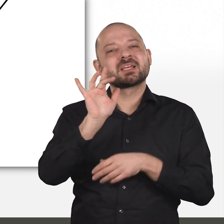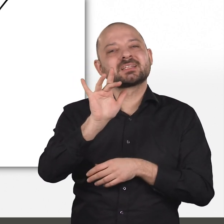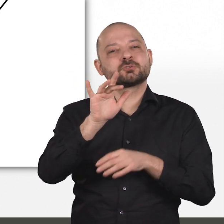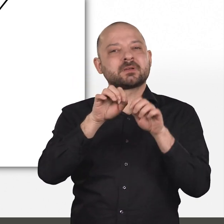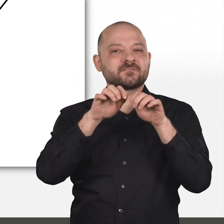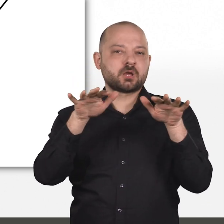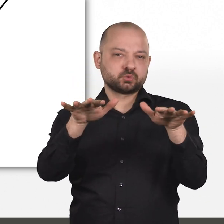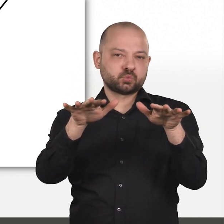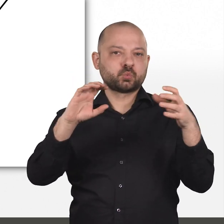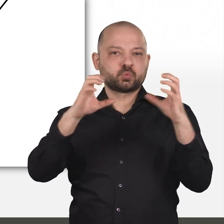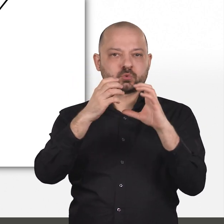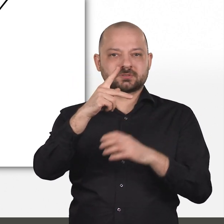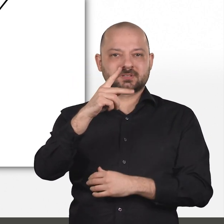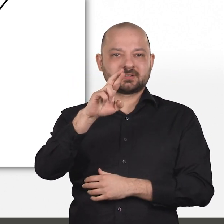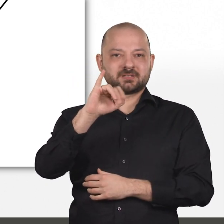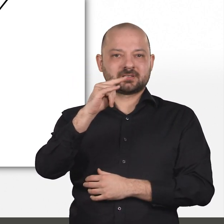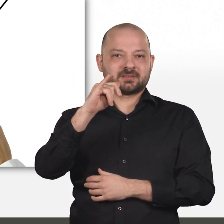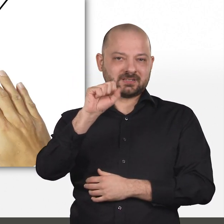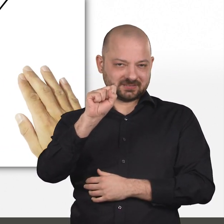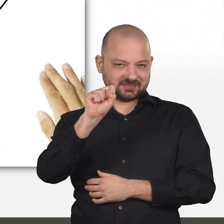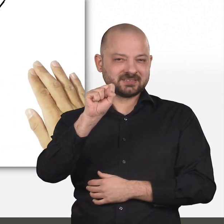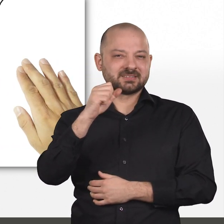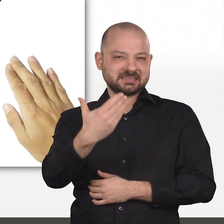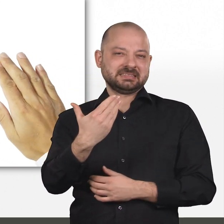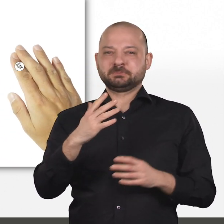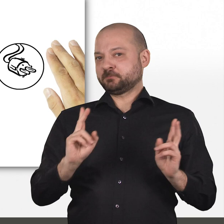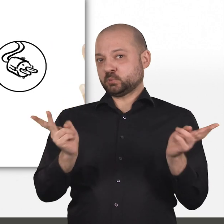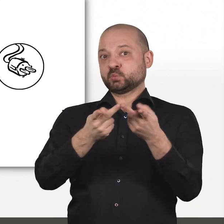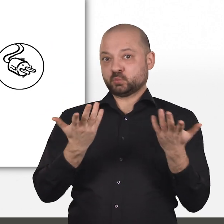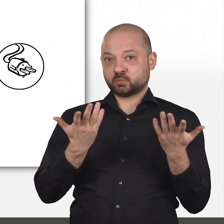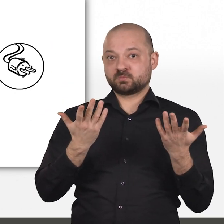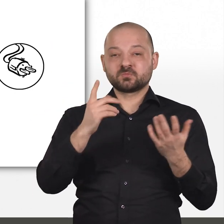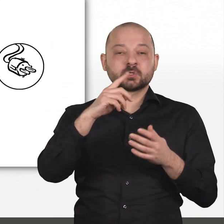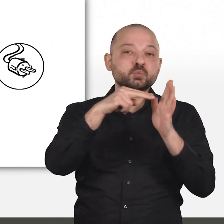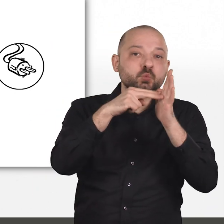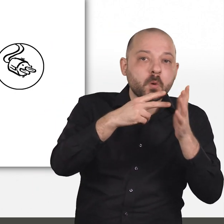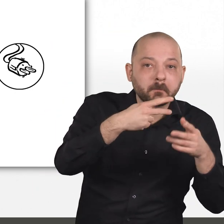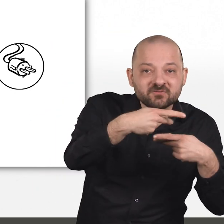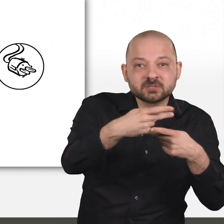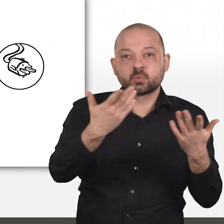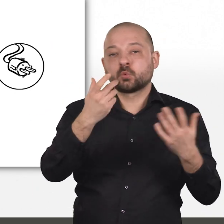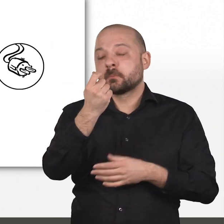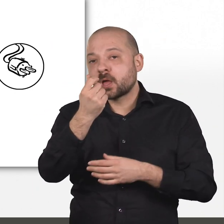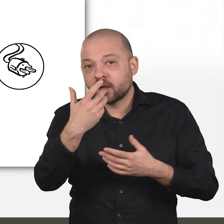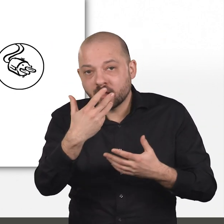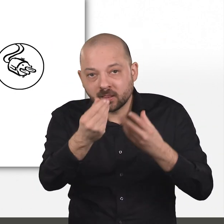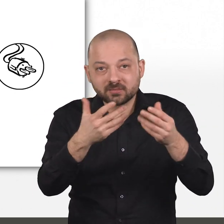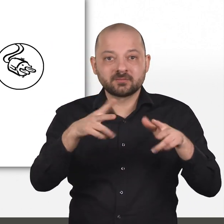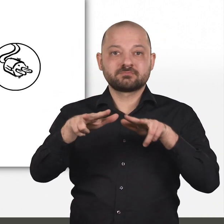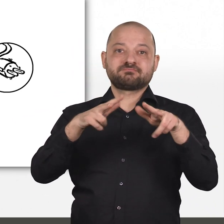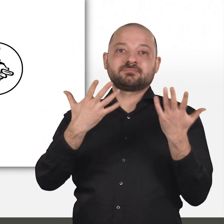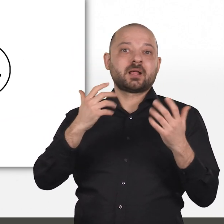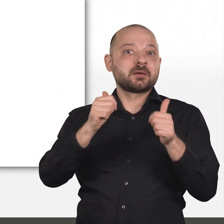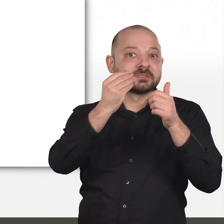sogenannten kritischen Infrastrukturen, kurz Kritis. Auch die Versorgung mit Strom, Bargeld und Lebensmitteln gehört dazu.